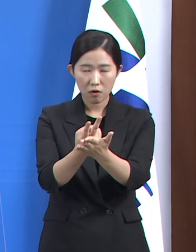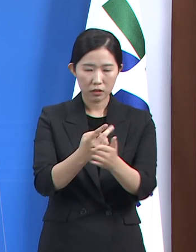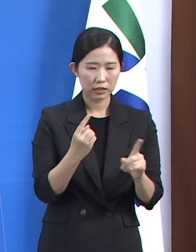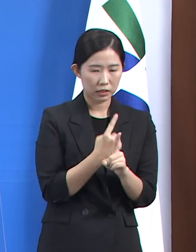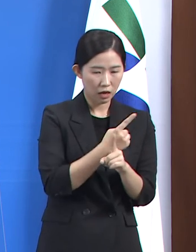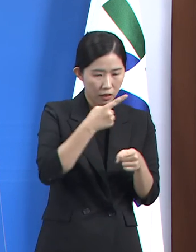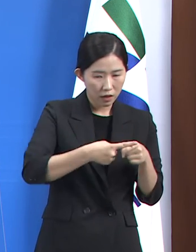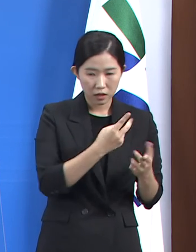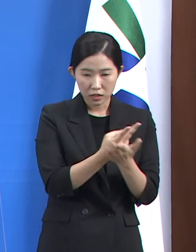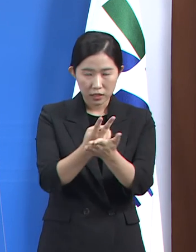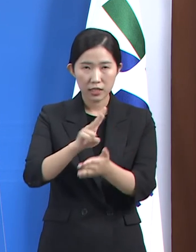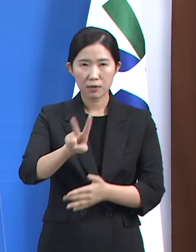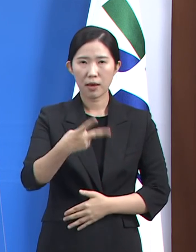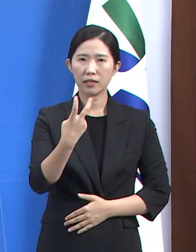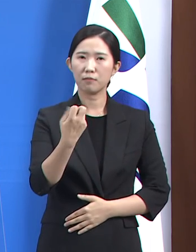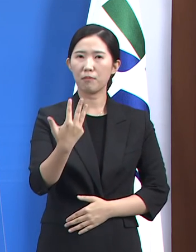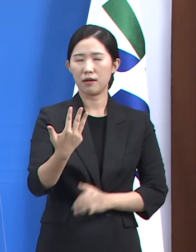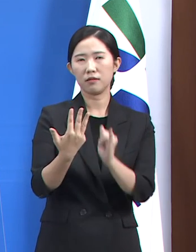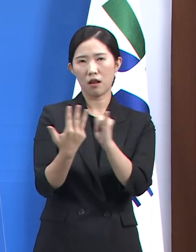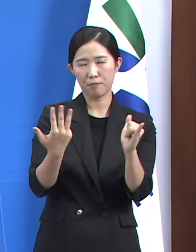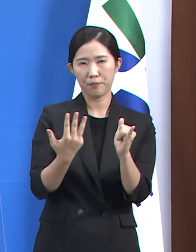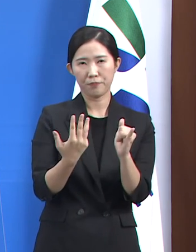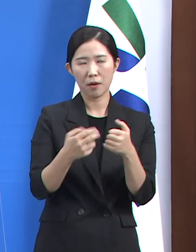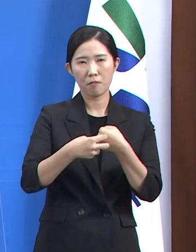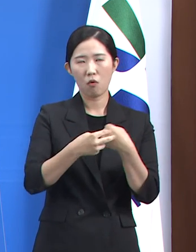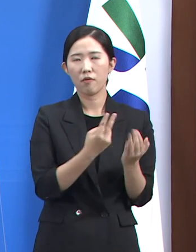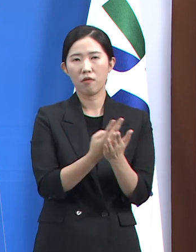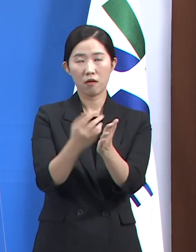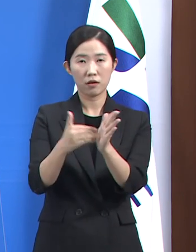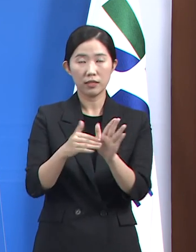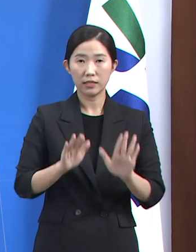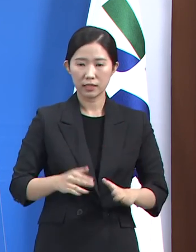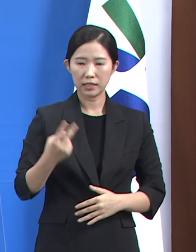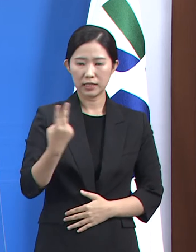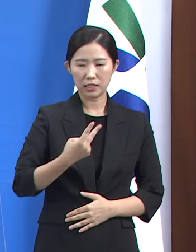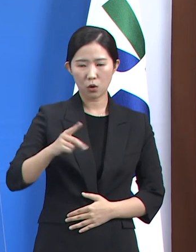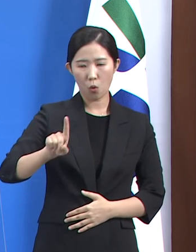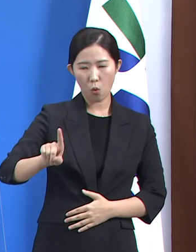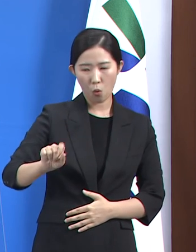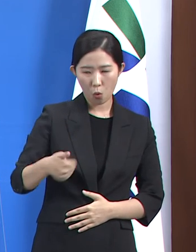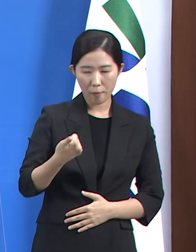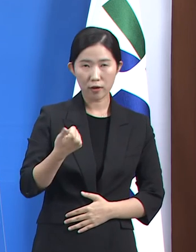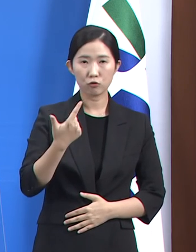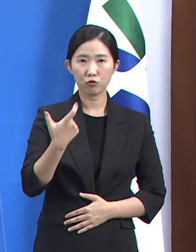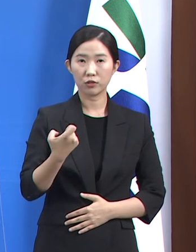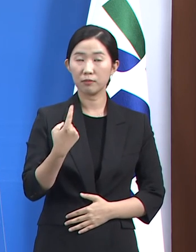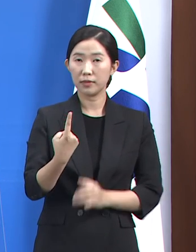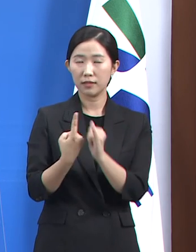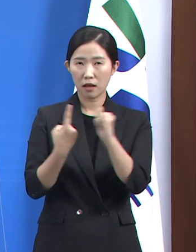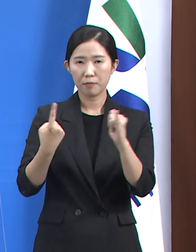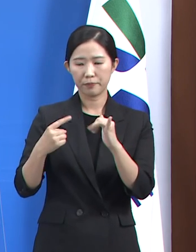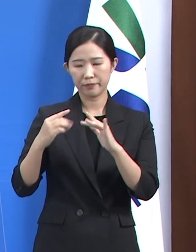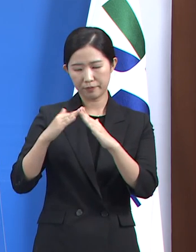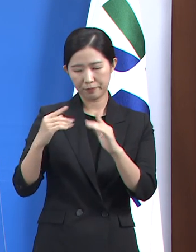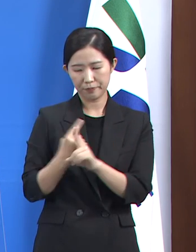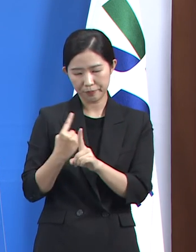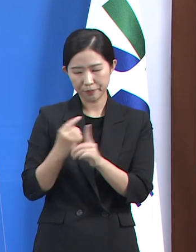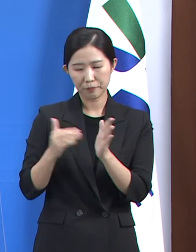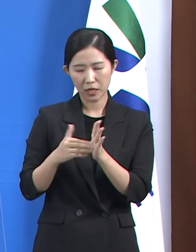288명이며 현재까지 2,561명이 격리 해제되었습니다.